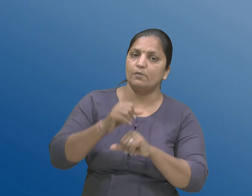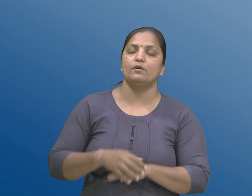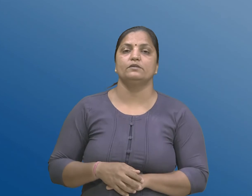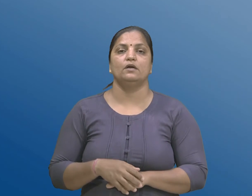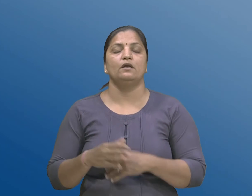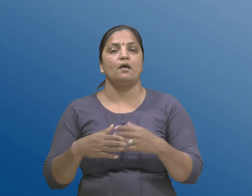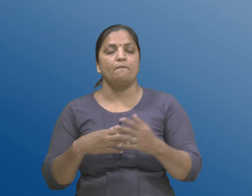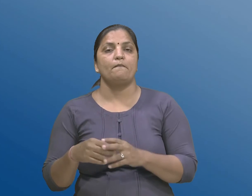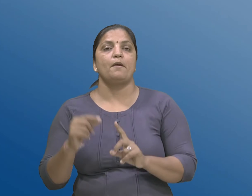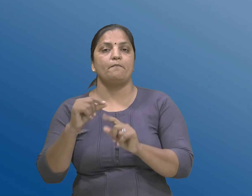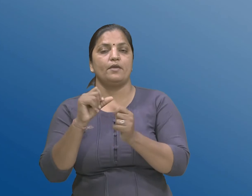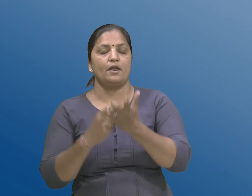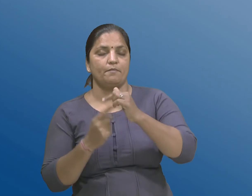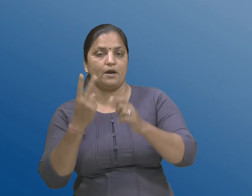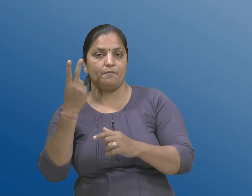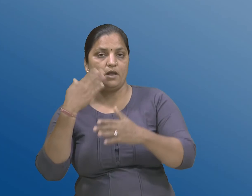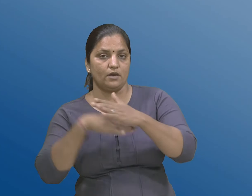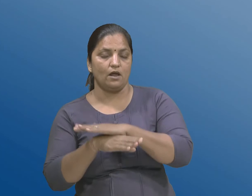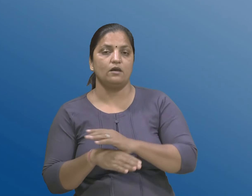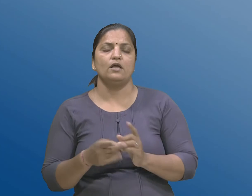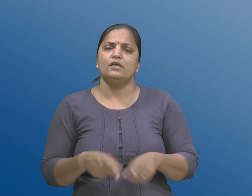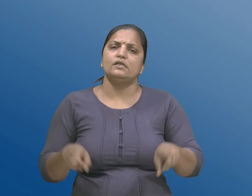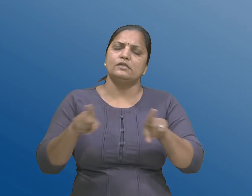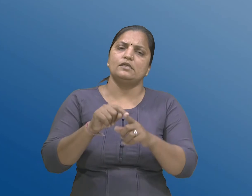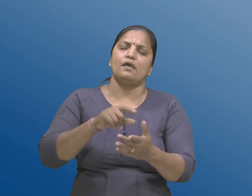पेटा खंड 2 हिठळ आवी अपील ना निकालनी रीत